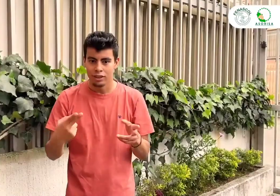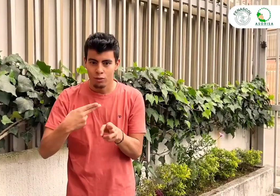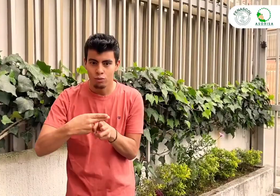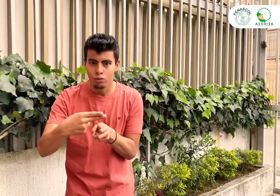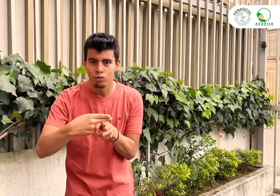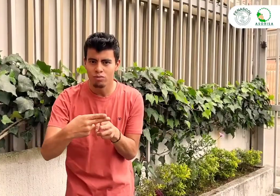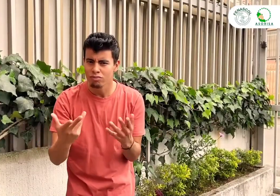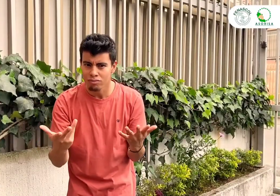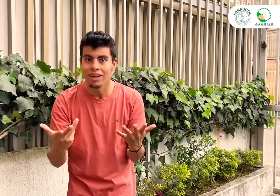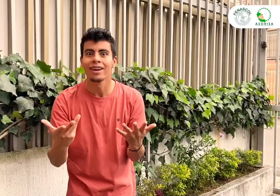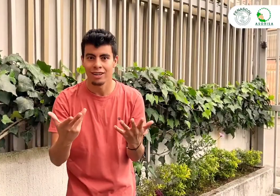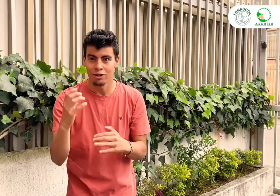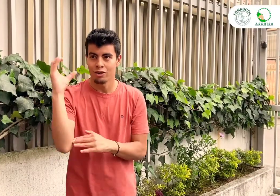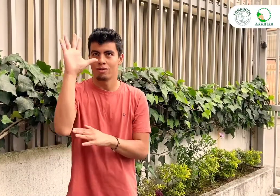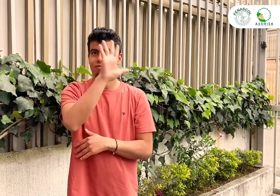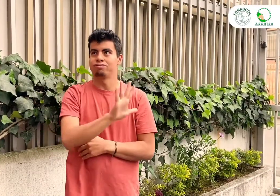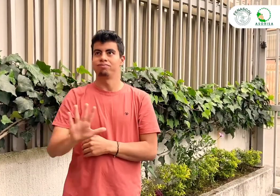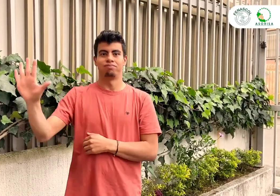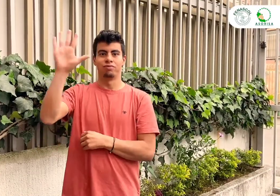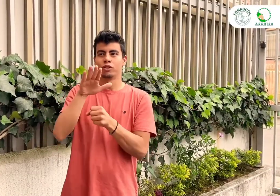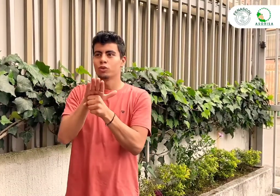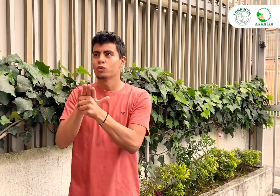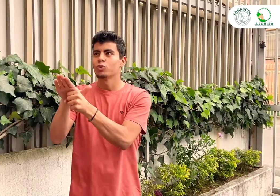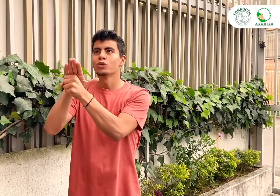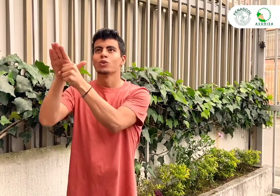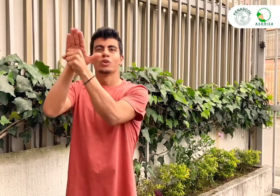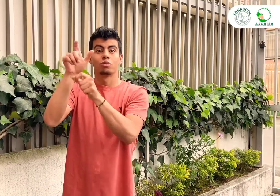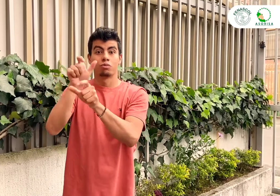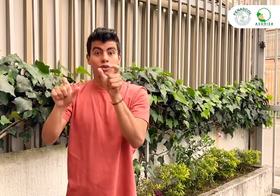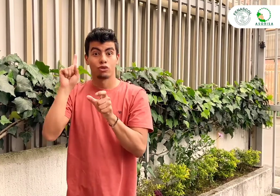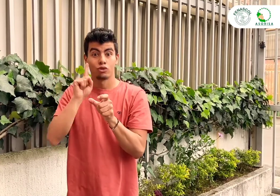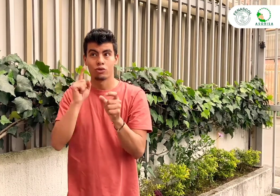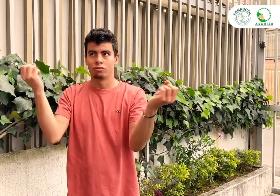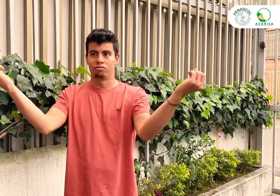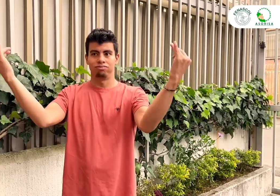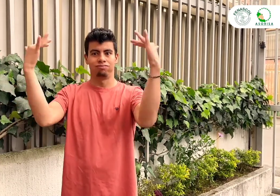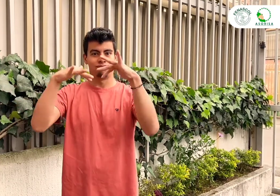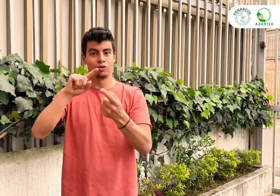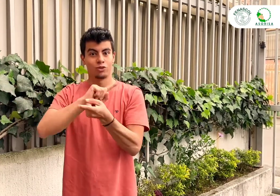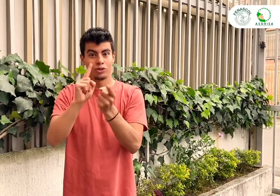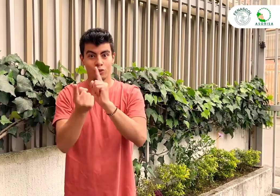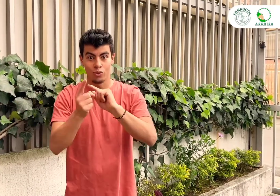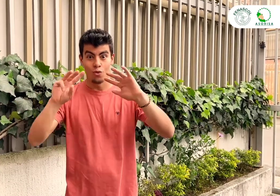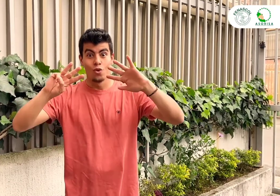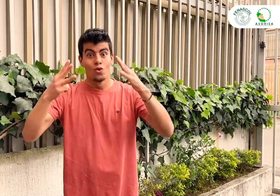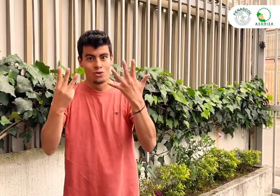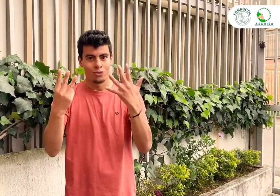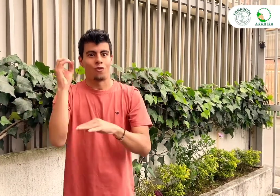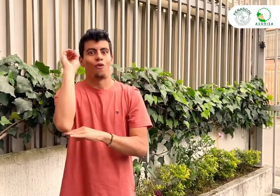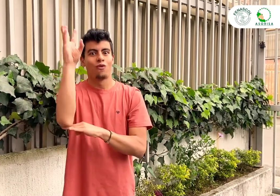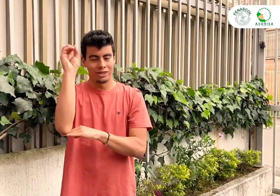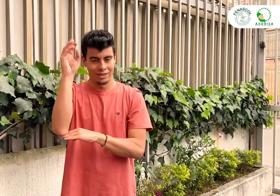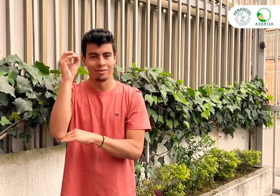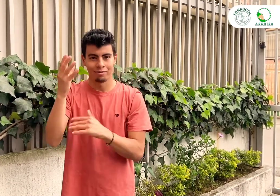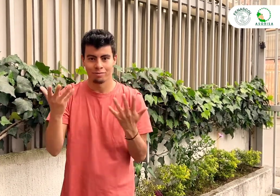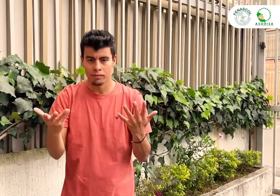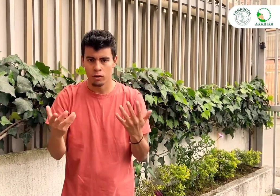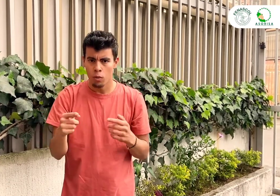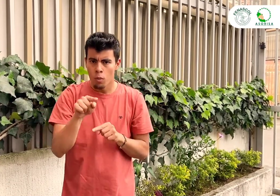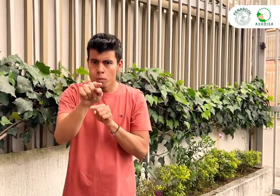Muy pronto se llevará a cabo el octavo congreso de la situación de la persona sorda en Colombia. Para los